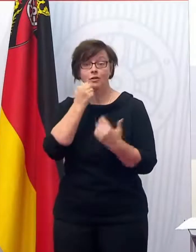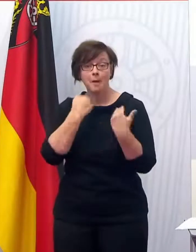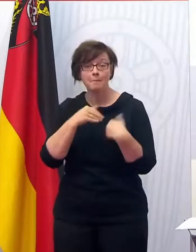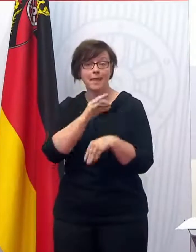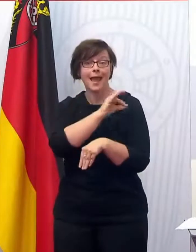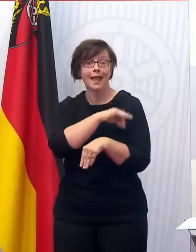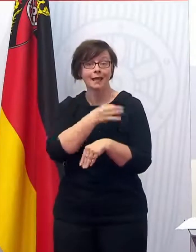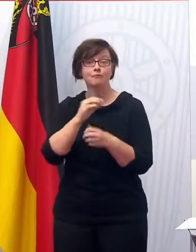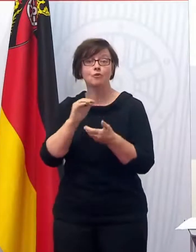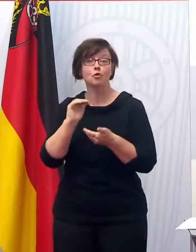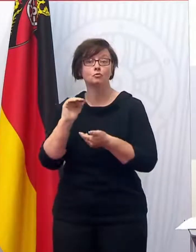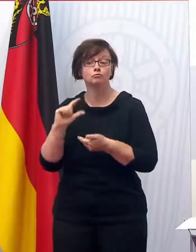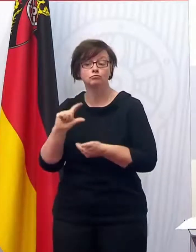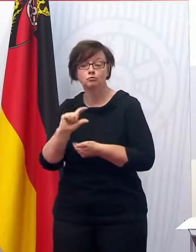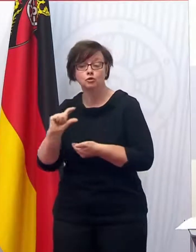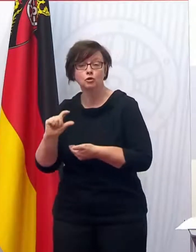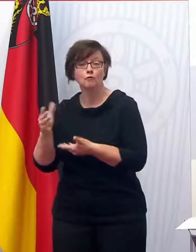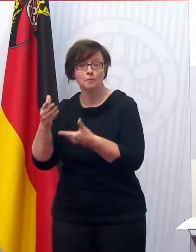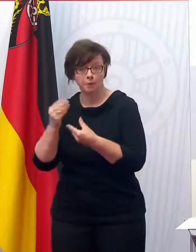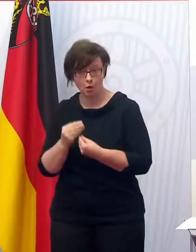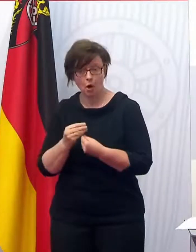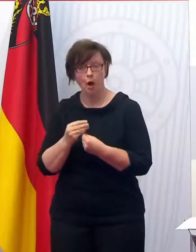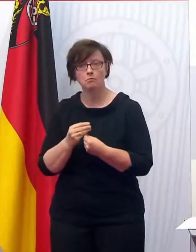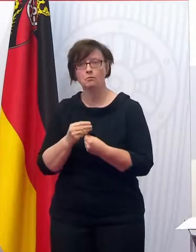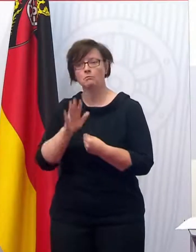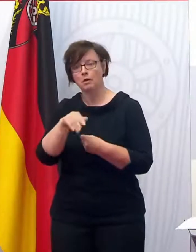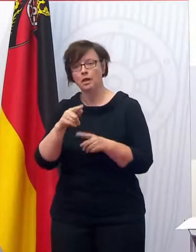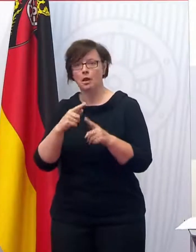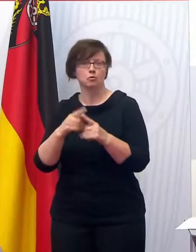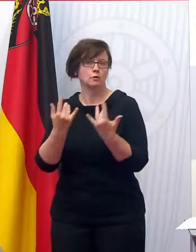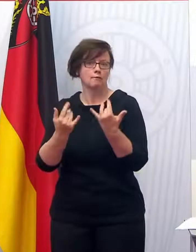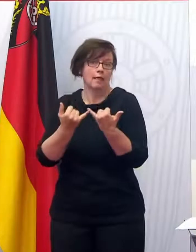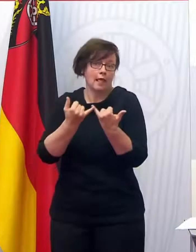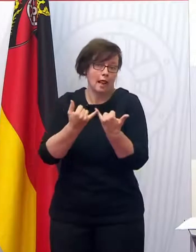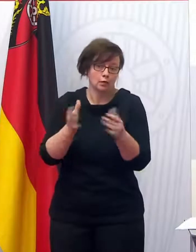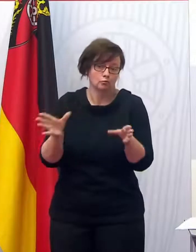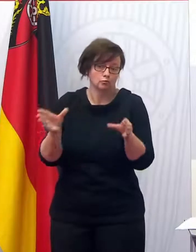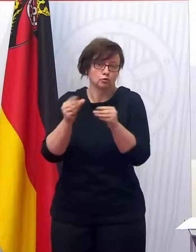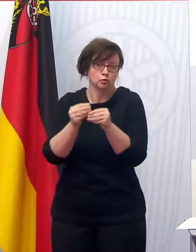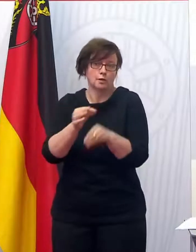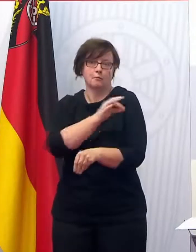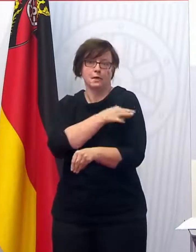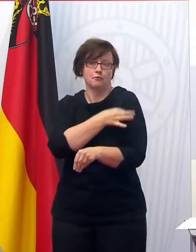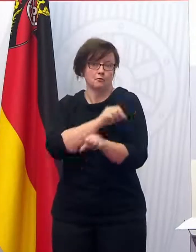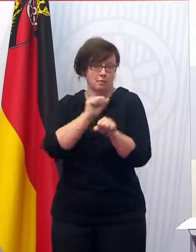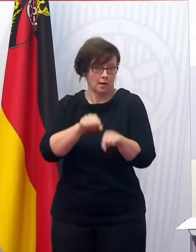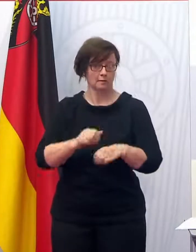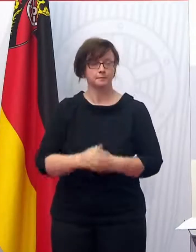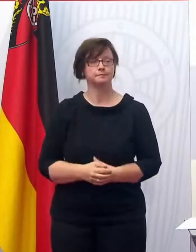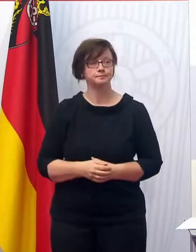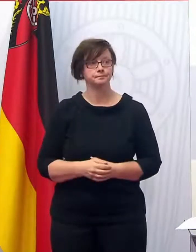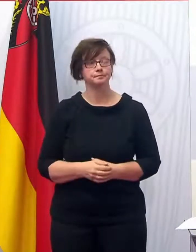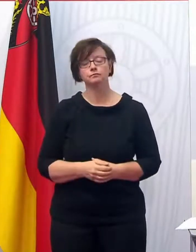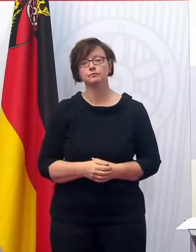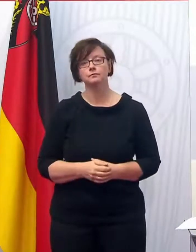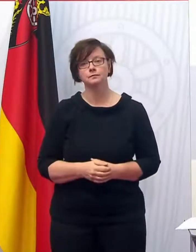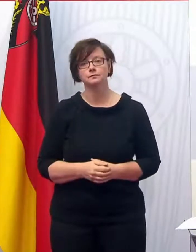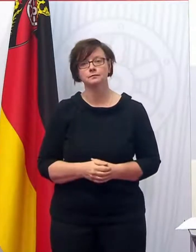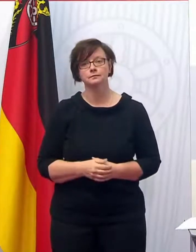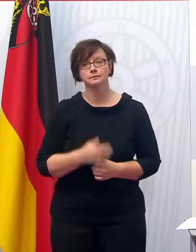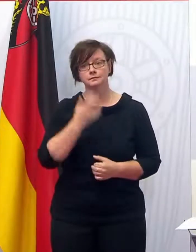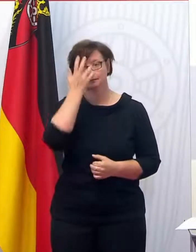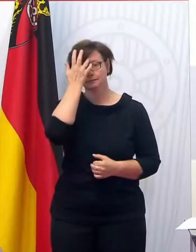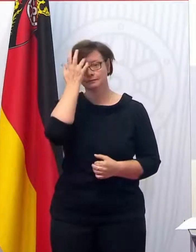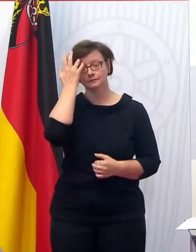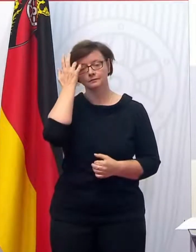auch möglicherweise noch ungeimpften Eltern gleichzeitig ein Angebot machen zu können. Ich möchte von meiner Seite auch noch mal an